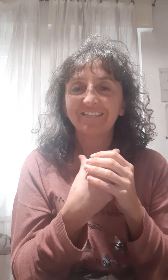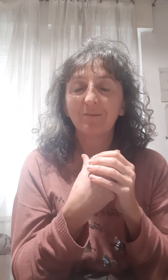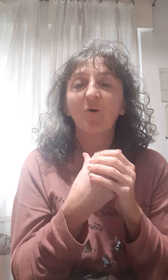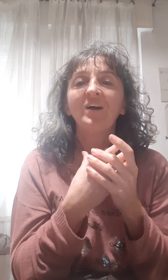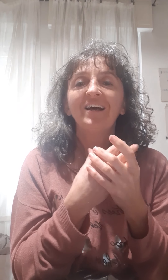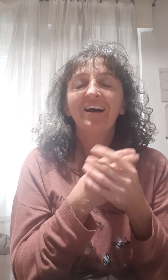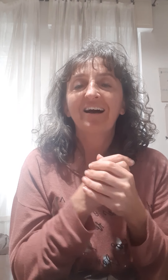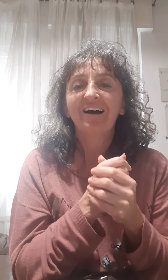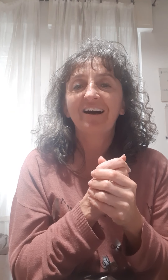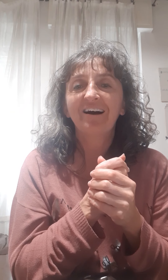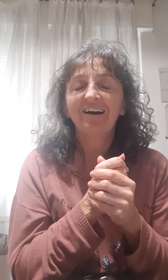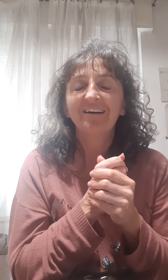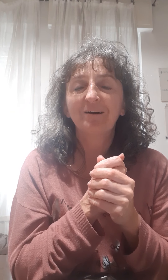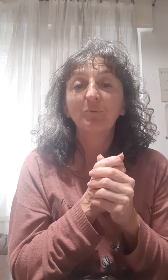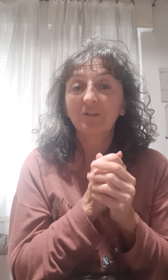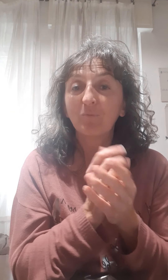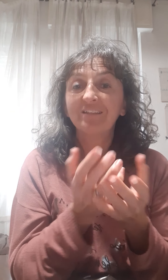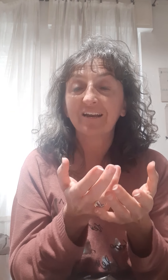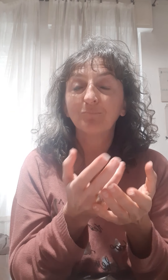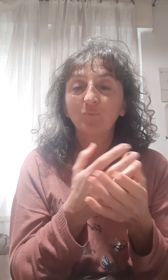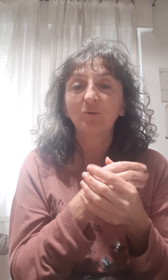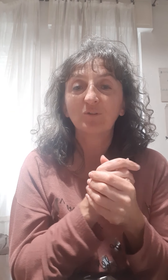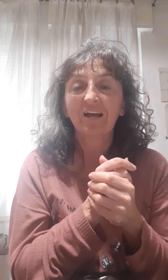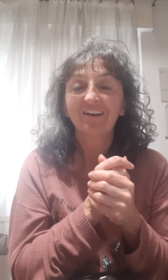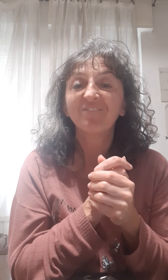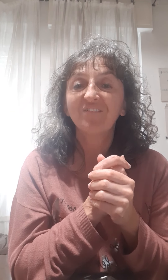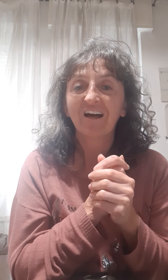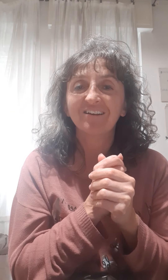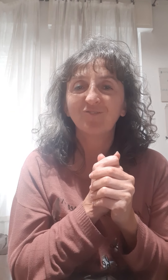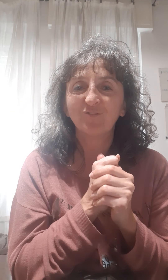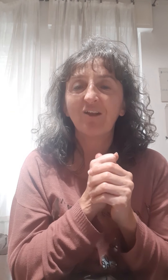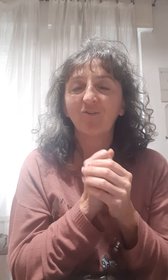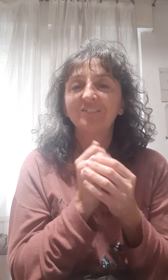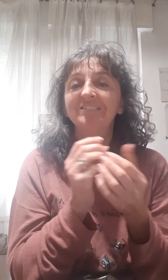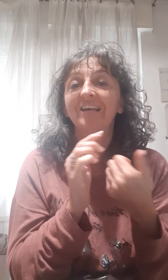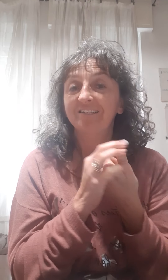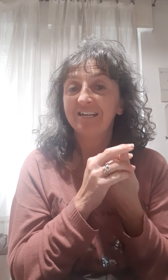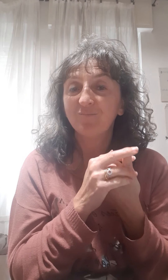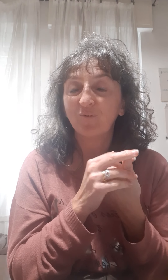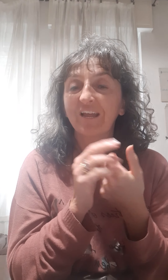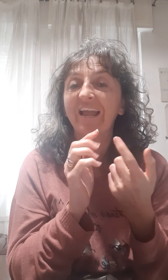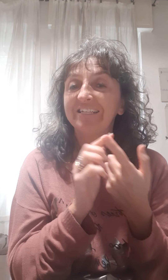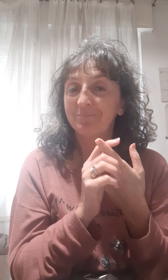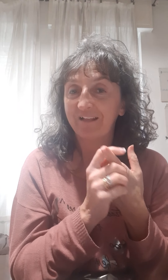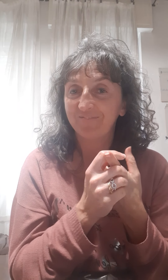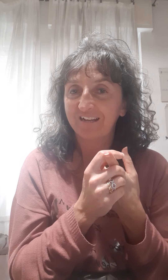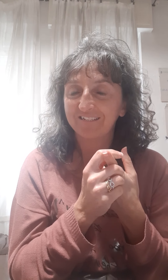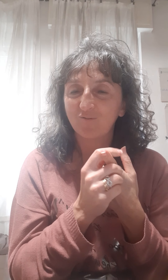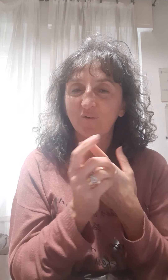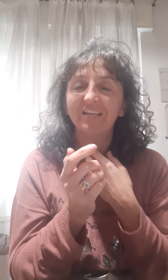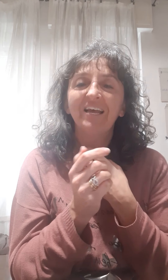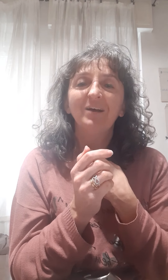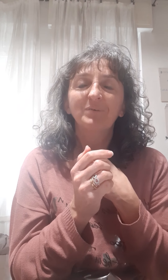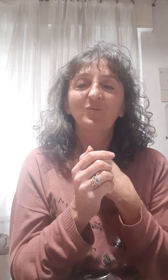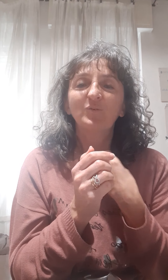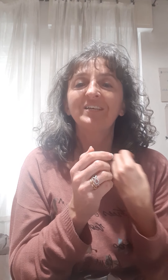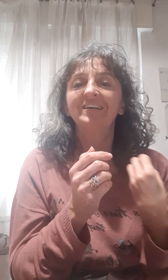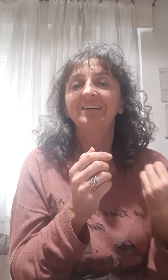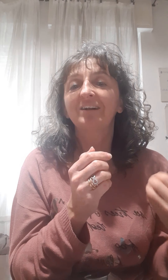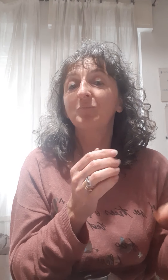potremo andare appunto a ravvivarli con dell'olio essenziale di limone e di menta anche qui, per cui lo